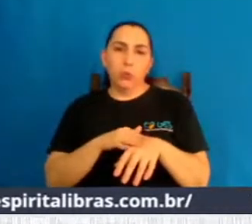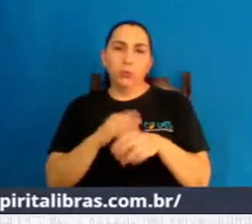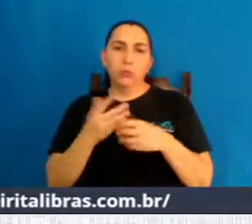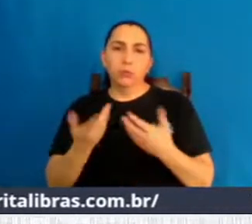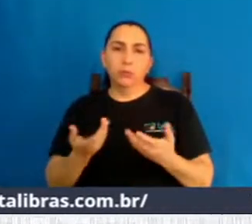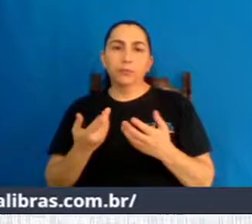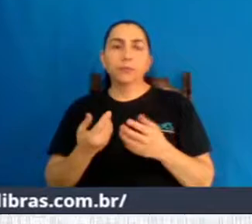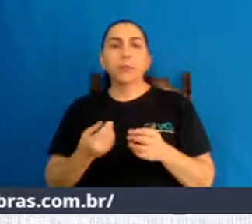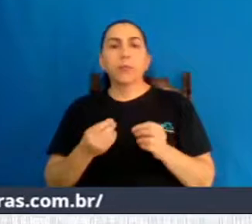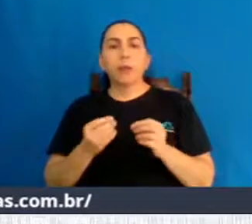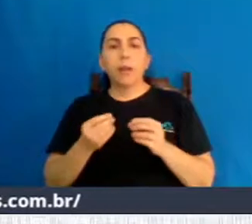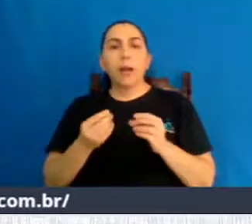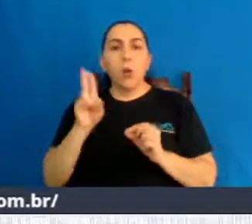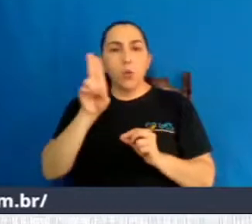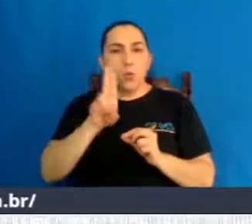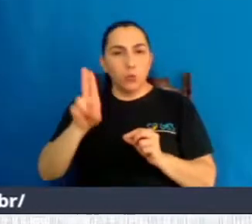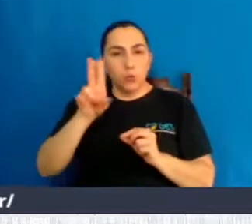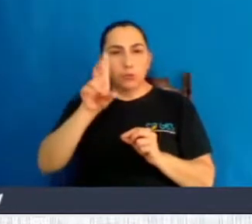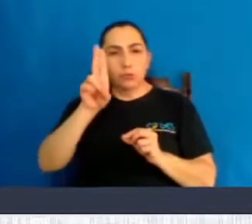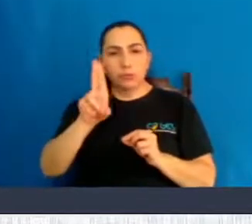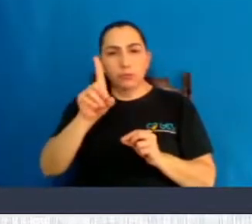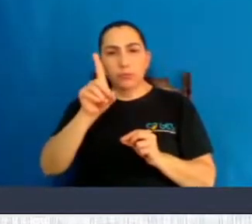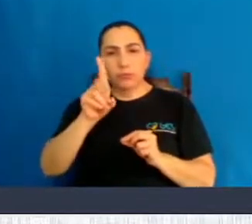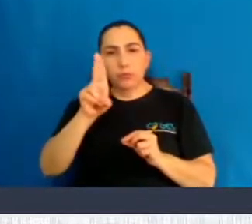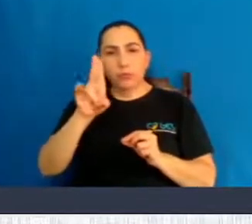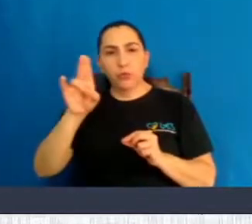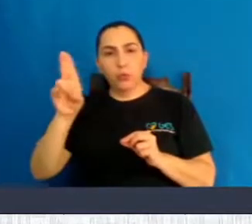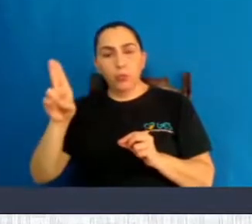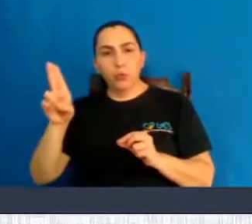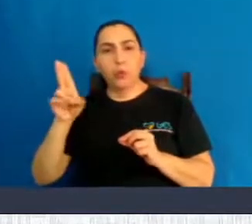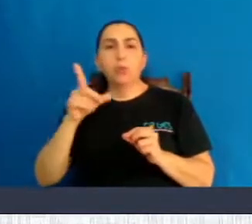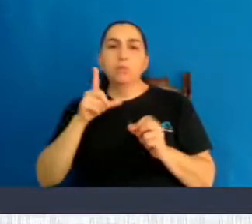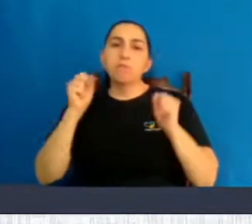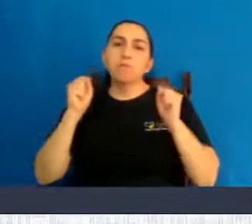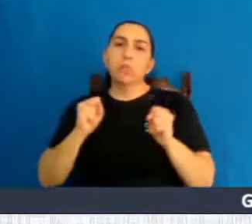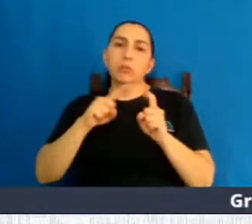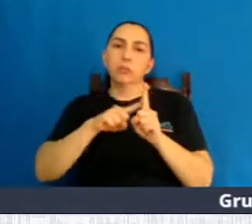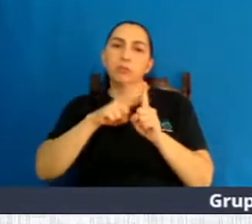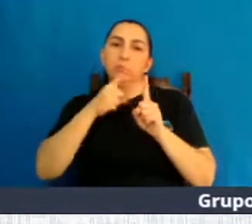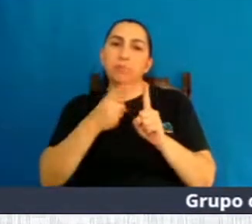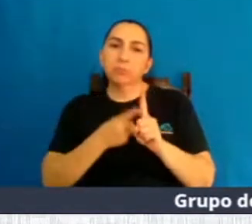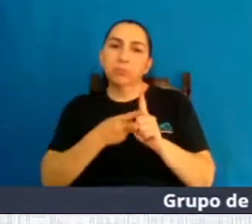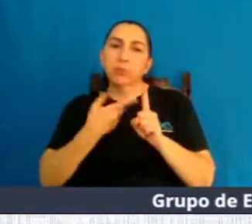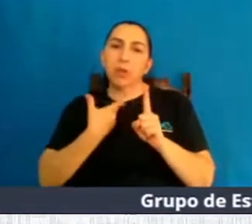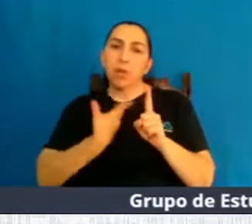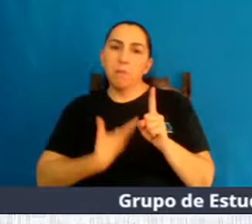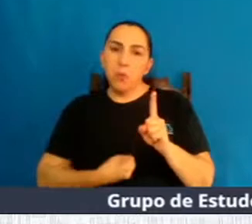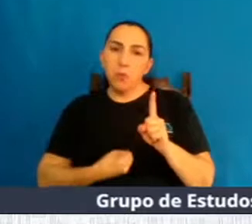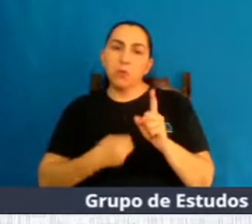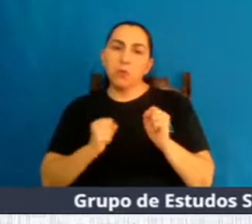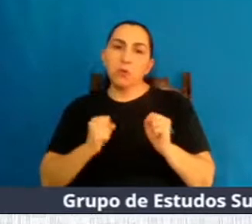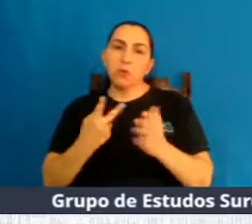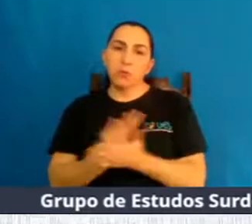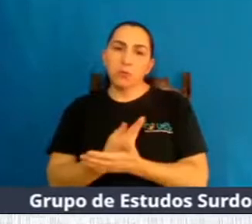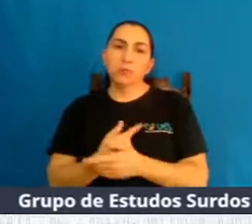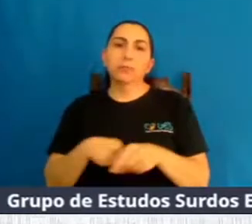colocação do DIU, inclusive se ela engravidar, o DIU também é um fator de aborto, etc. Tá bom?